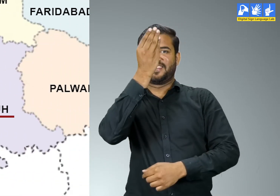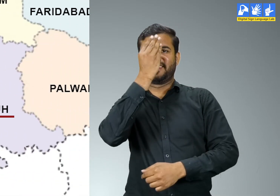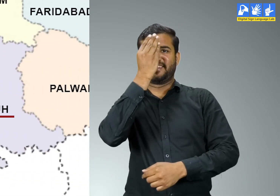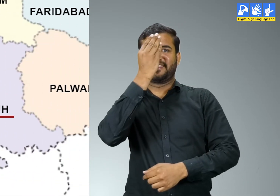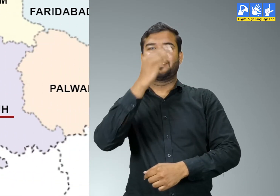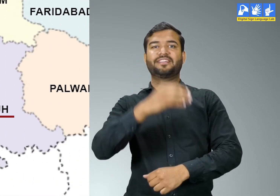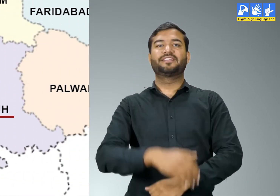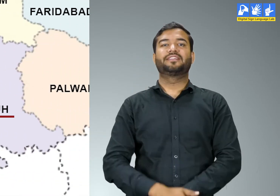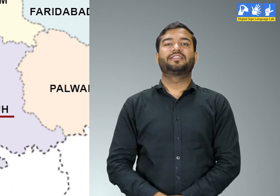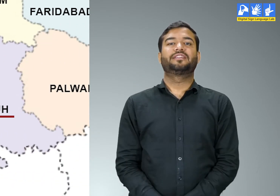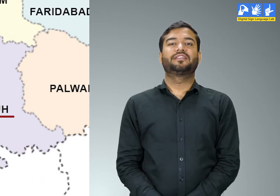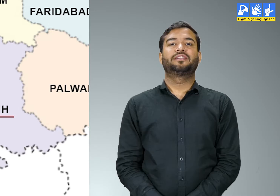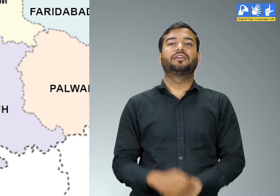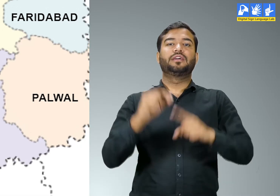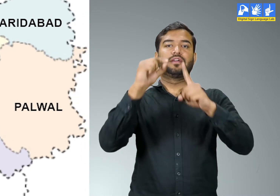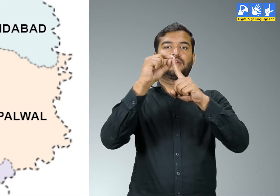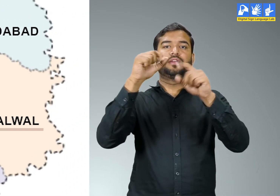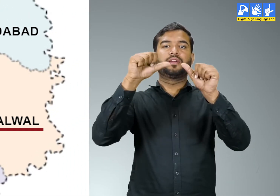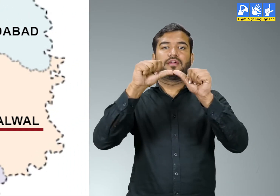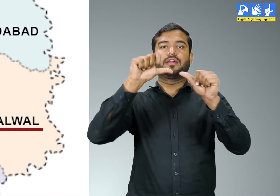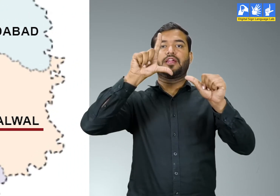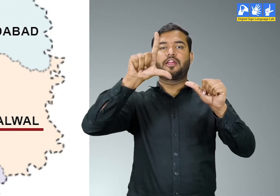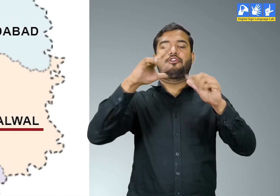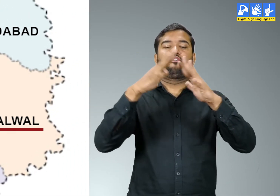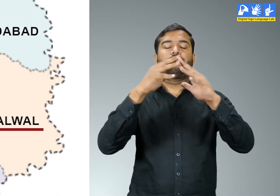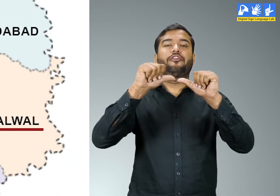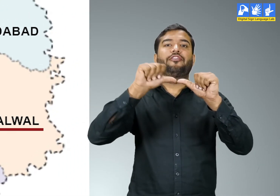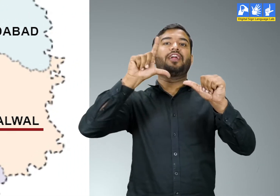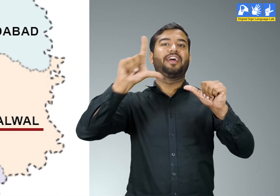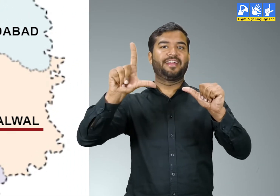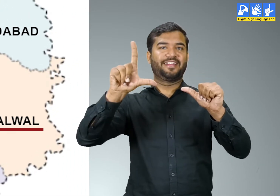मेवात पल्वल